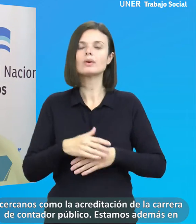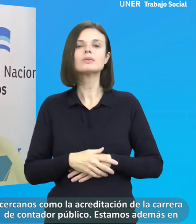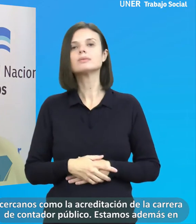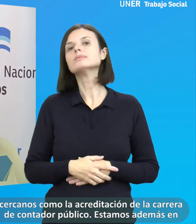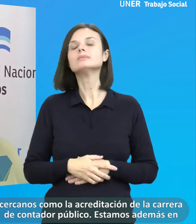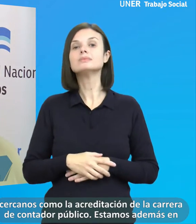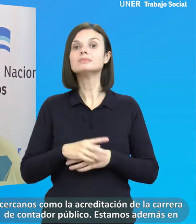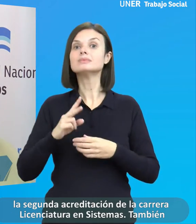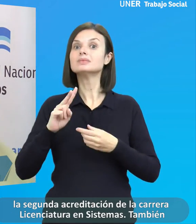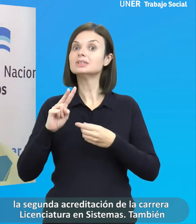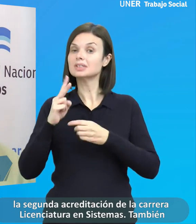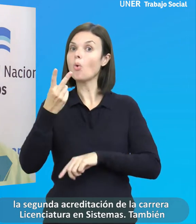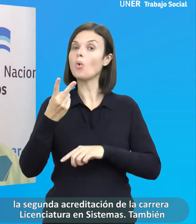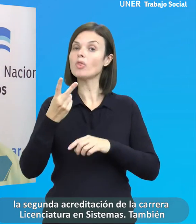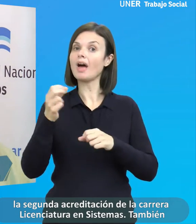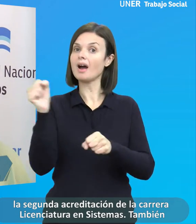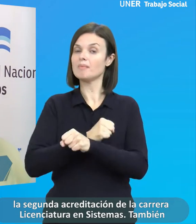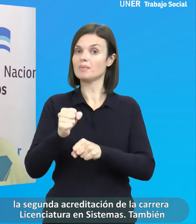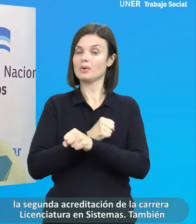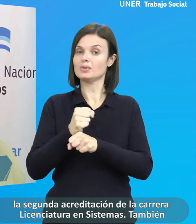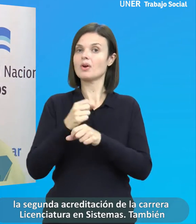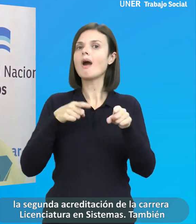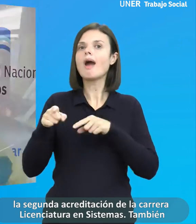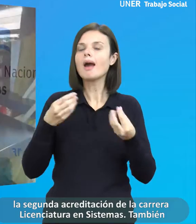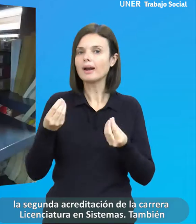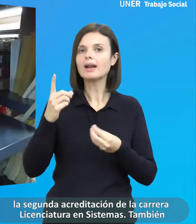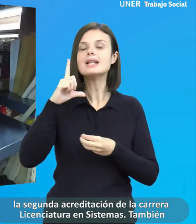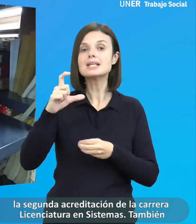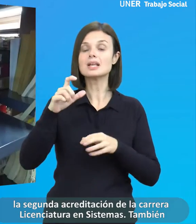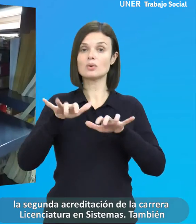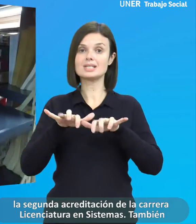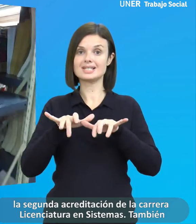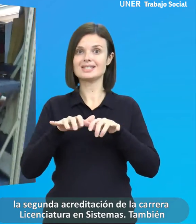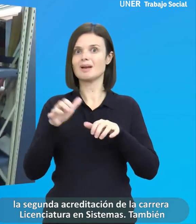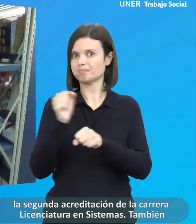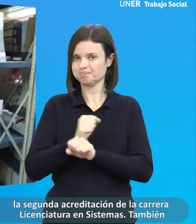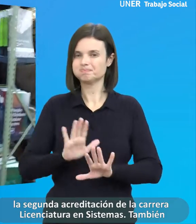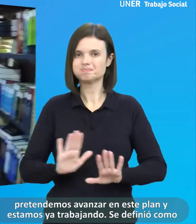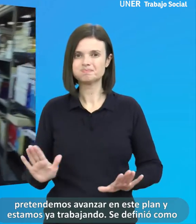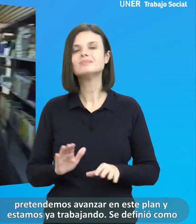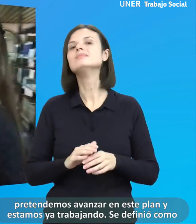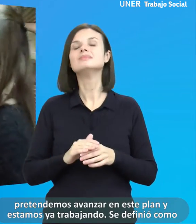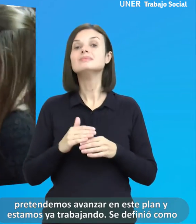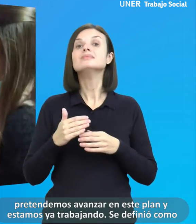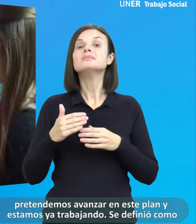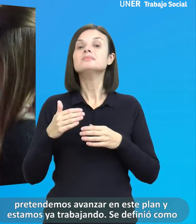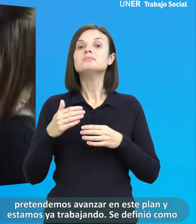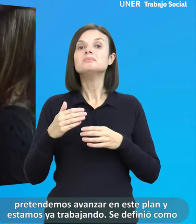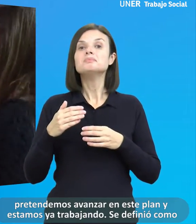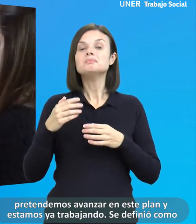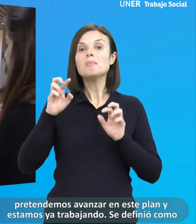además en la segunda acreditación de la carrera de licenciatura en sistemas. También pretendemos